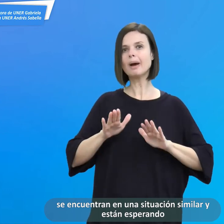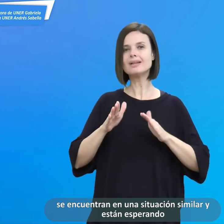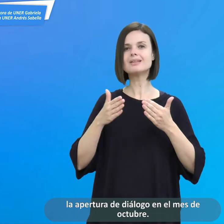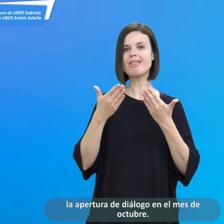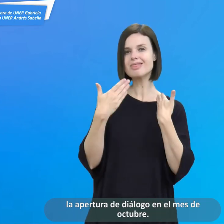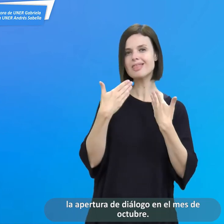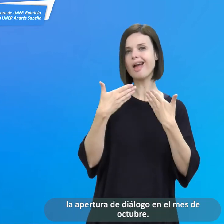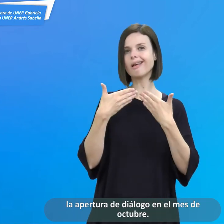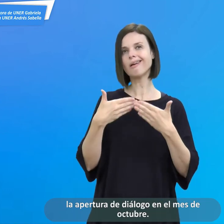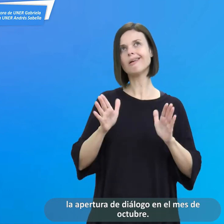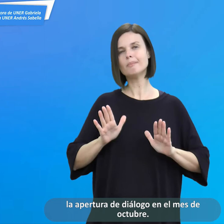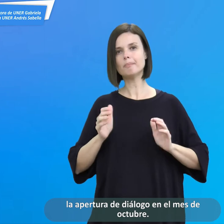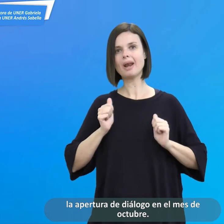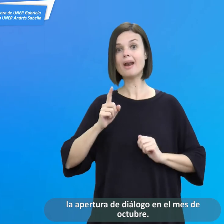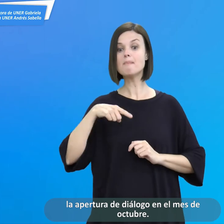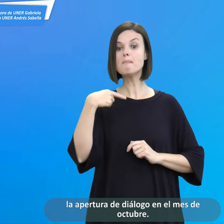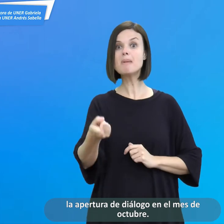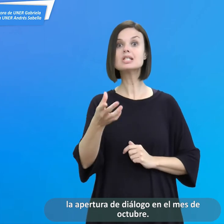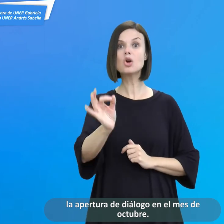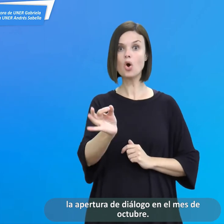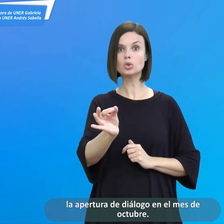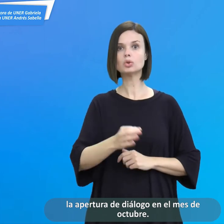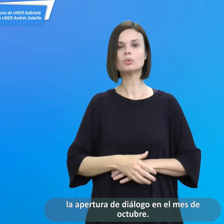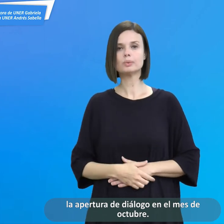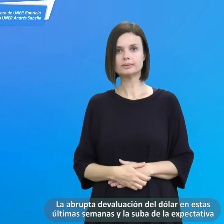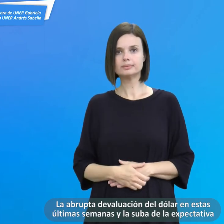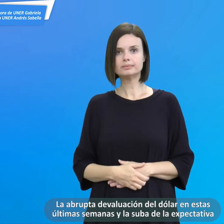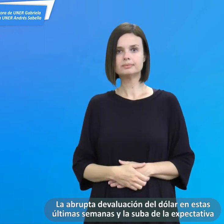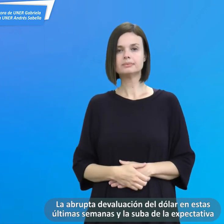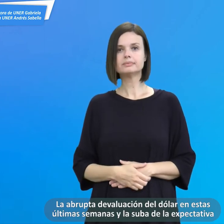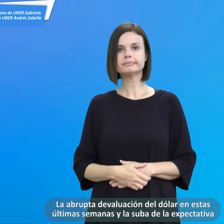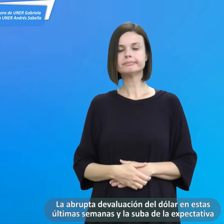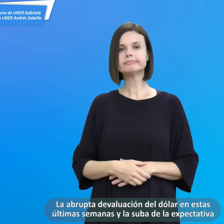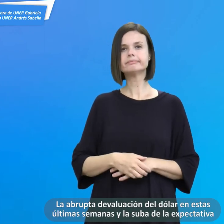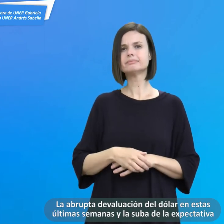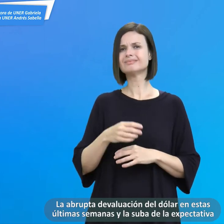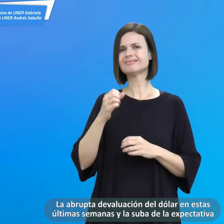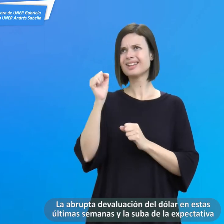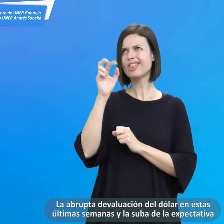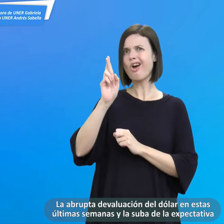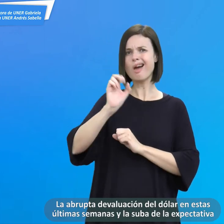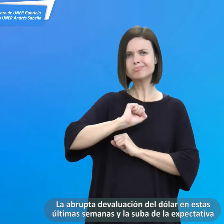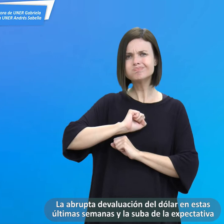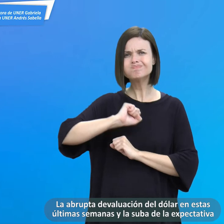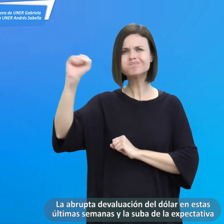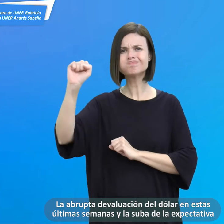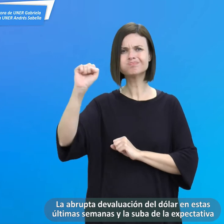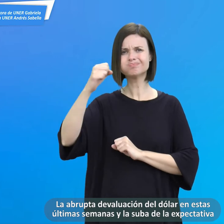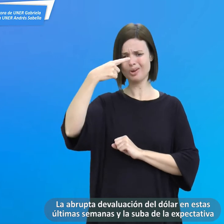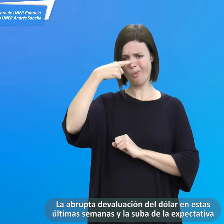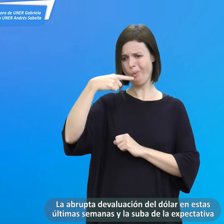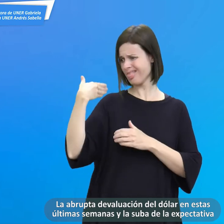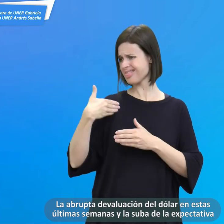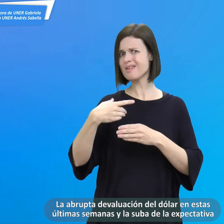y están esperando la apertura del diálogo en el mes de octubre. La abrupta devaluación